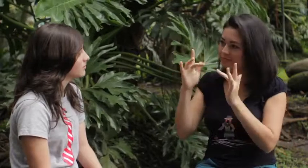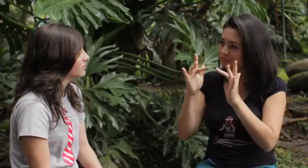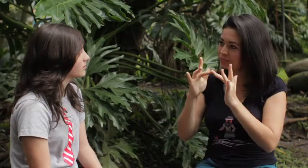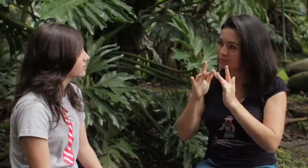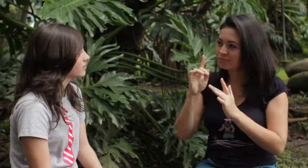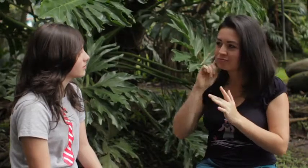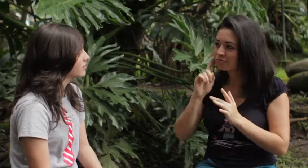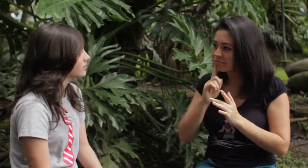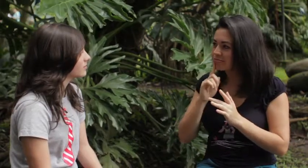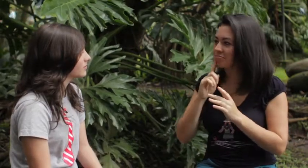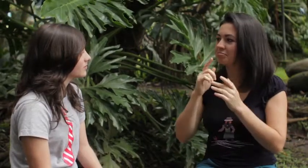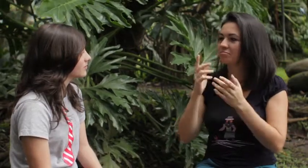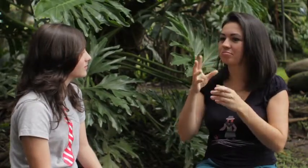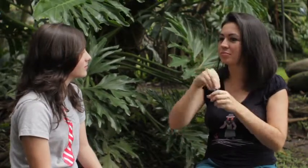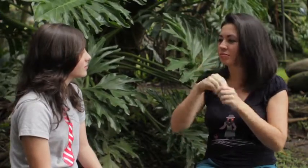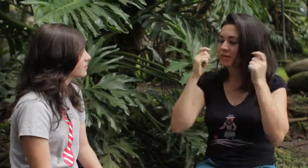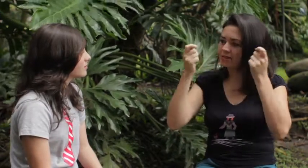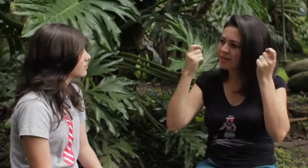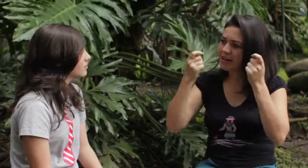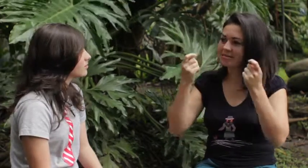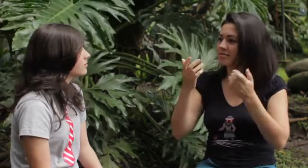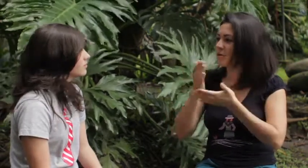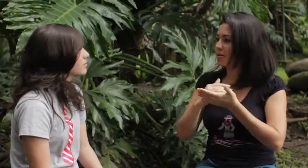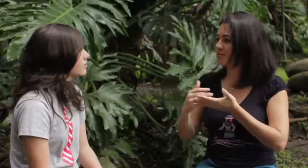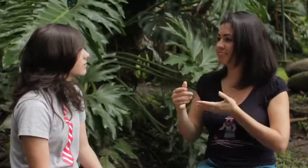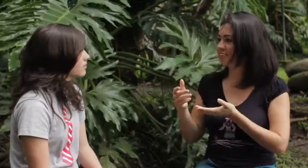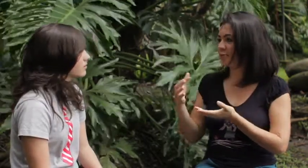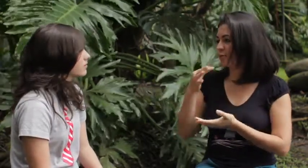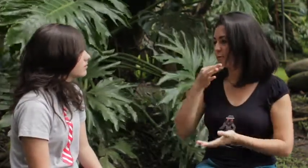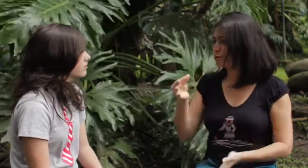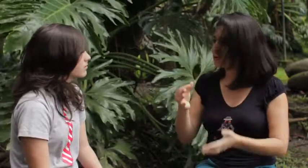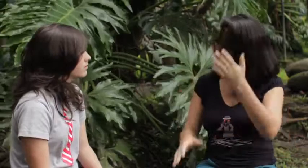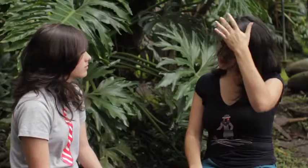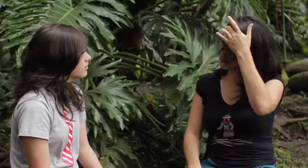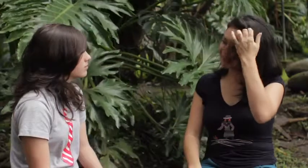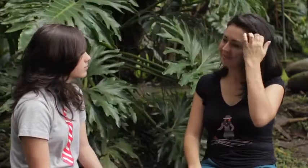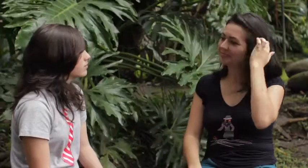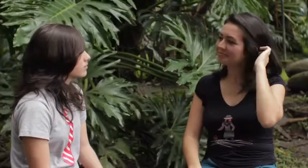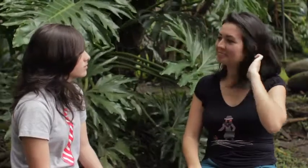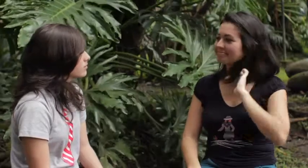Para poder Contactar Con personas Sordas Por ejemplo En cuanto A sus actividades Fiestas Y demás